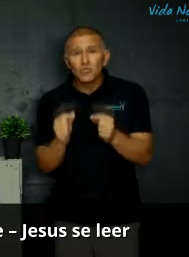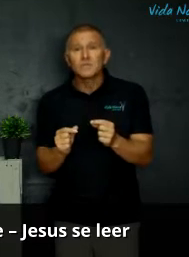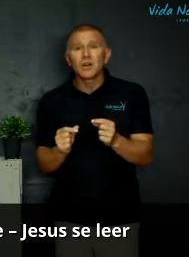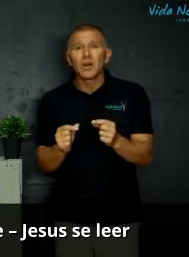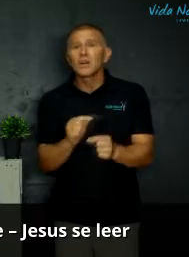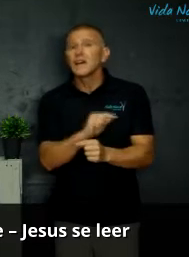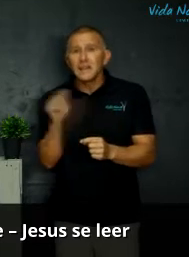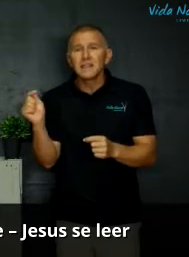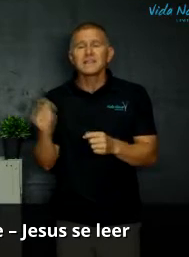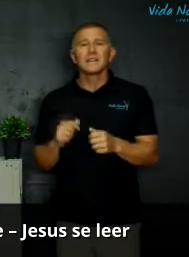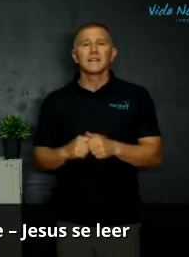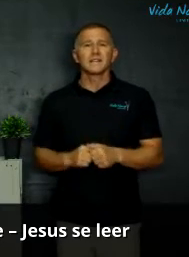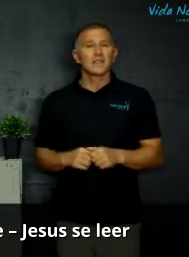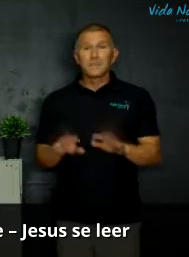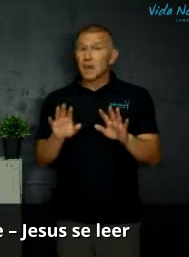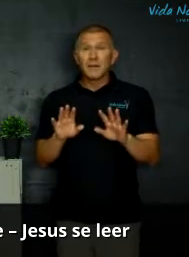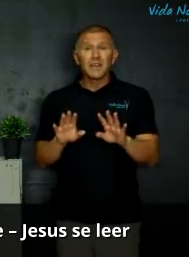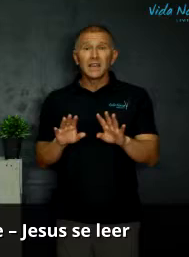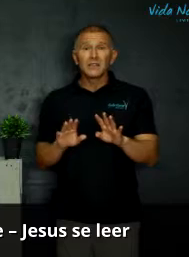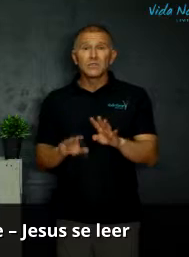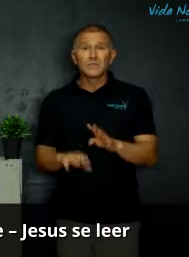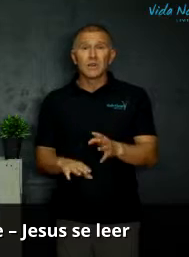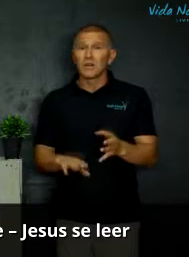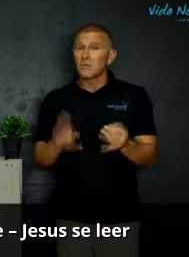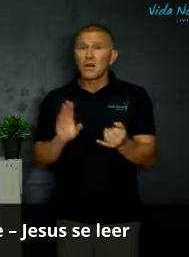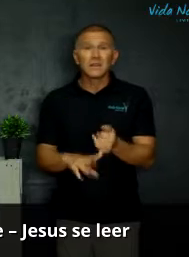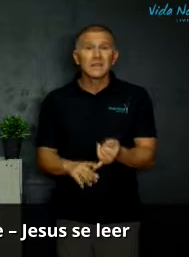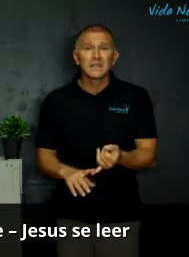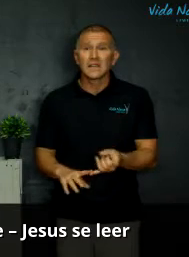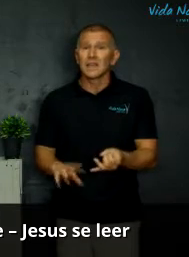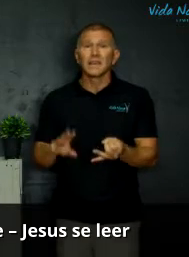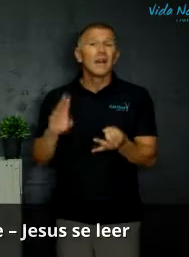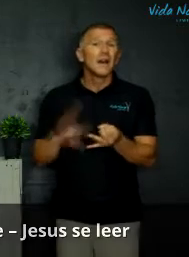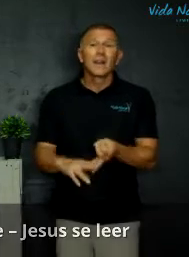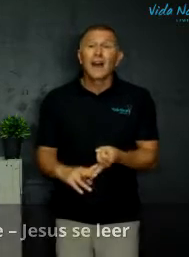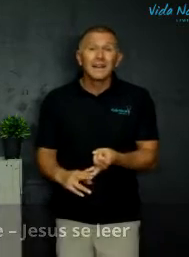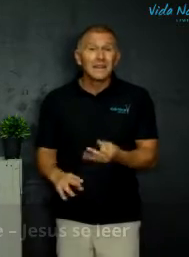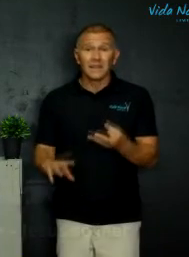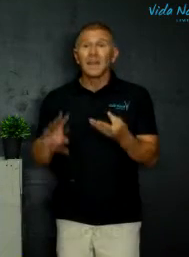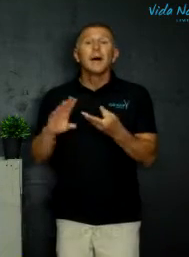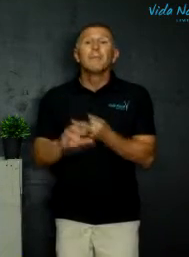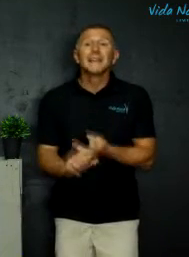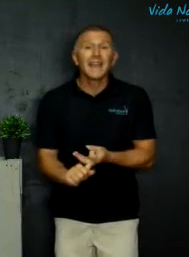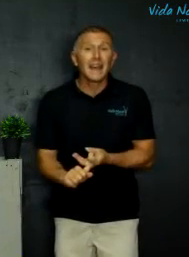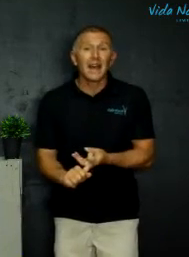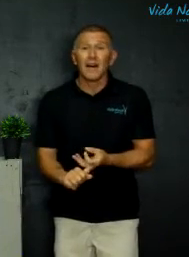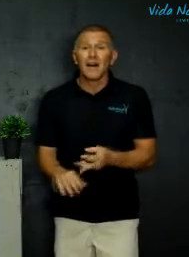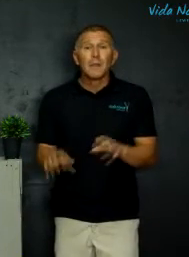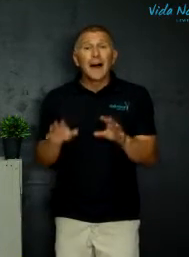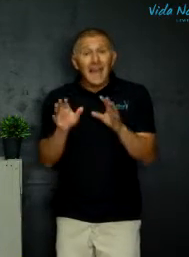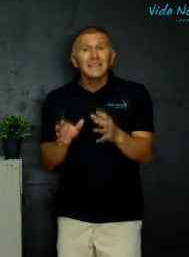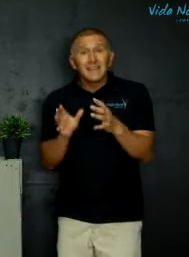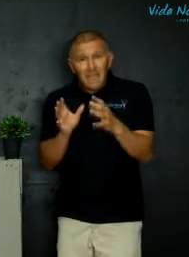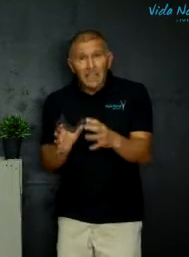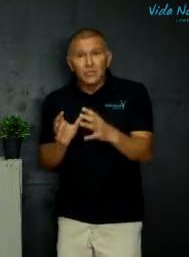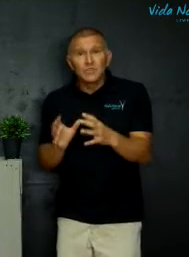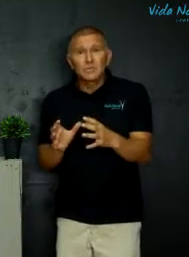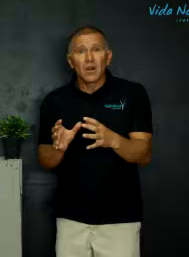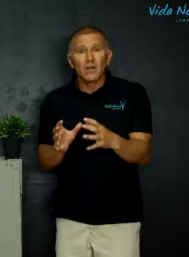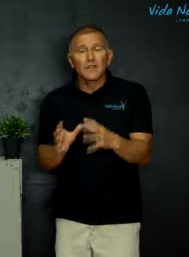toespraak in die geskiedenis. Da is baie bekende toespraak Martin Luther King Gandhi Mandela maar ek dink hy die toespraak